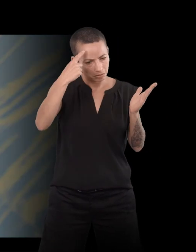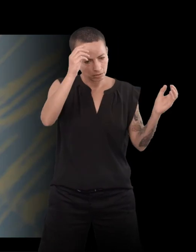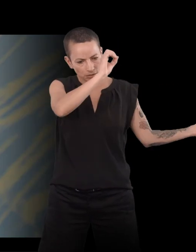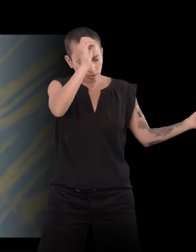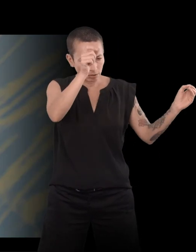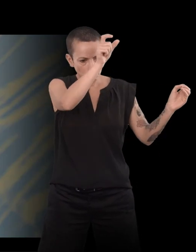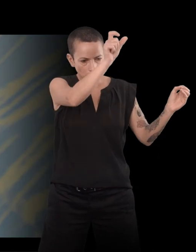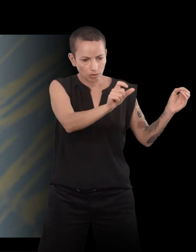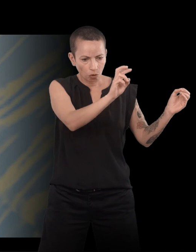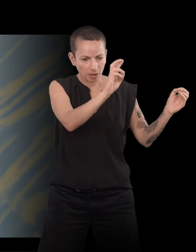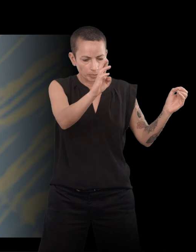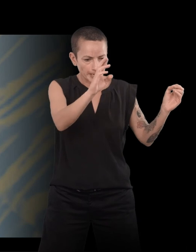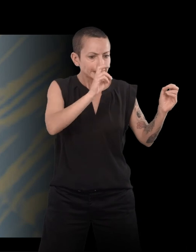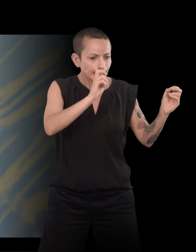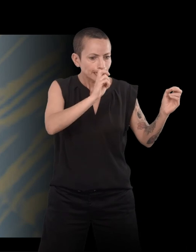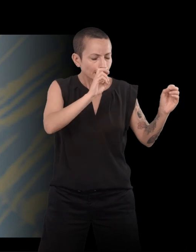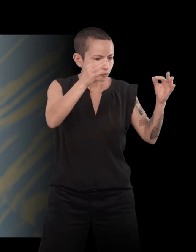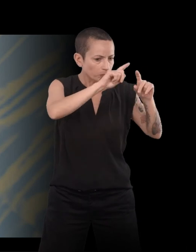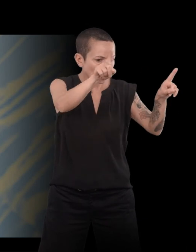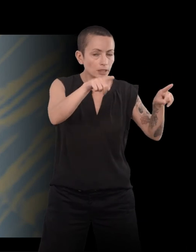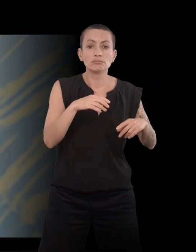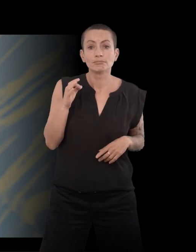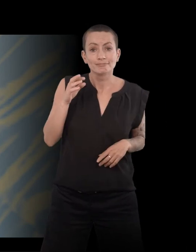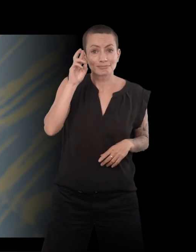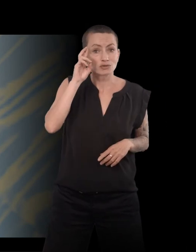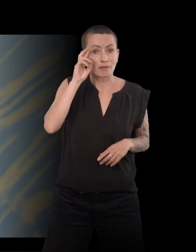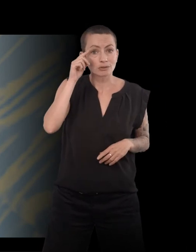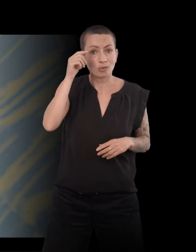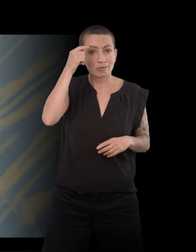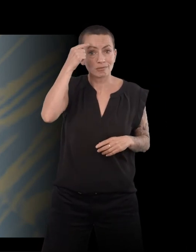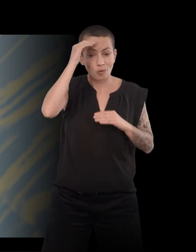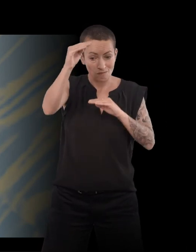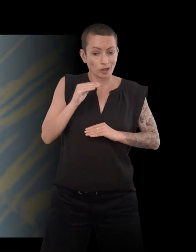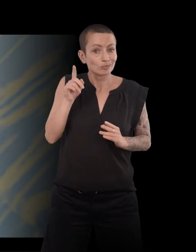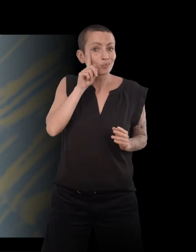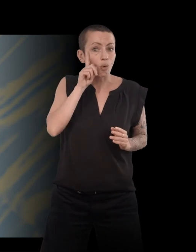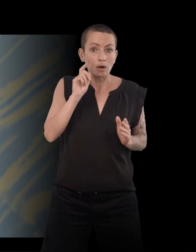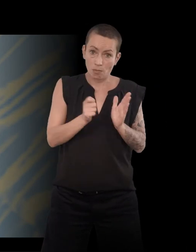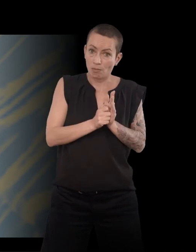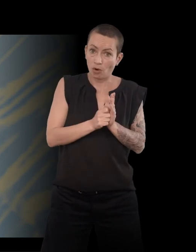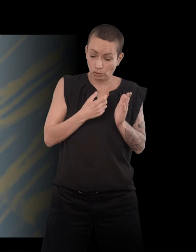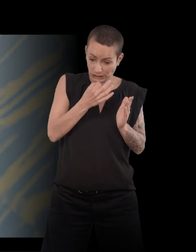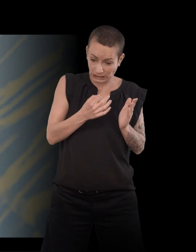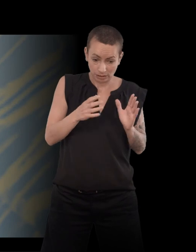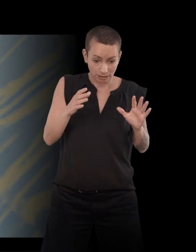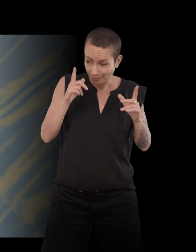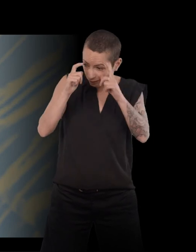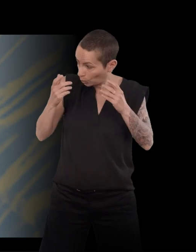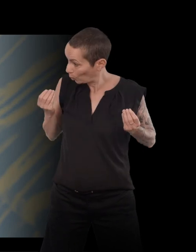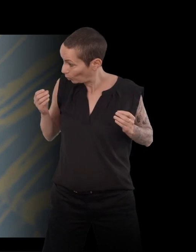Et puis, peut-être trois jours plus tard... Mais vous avez raison de le croire. Parce qu'au moment où je ne la retrouve pas, je ne la trouve pas. Et je ne suis pas sûr de